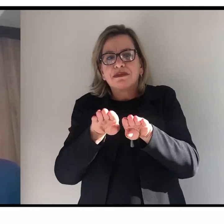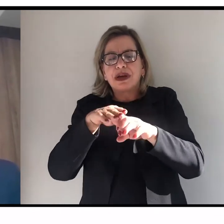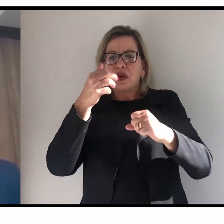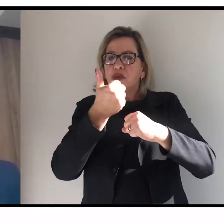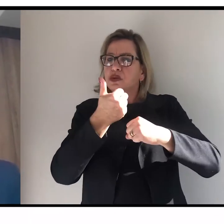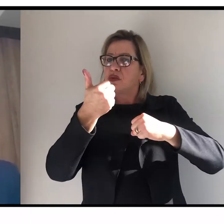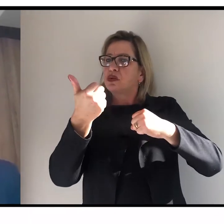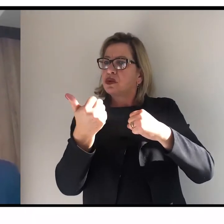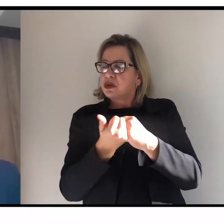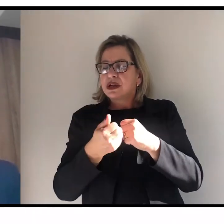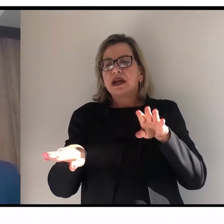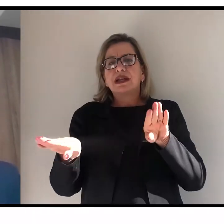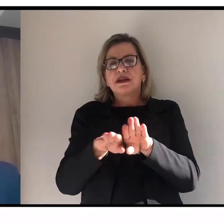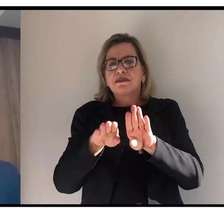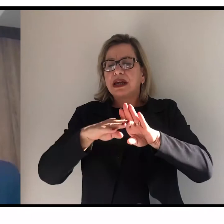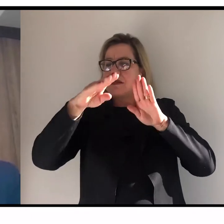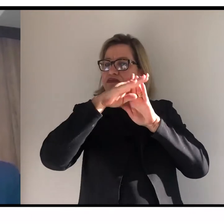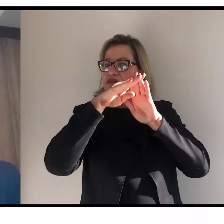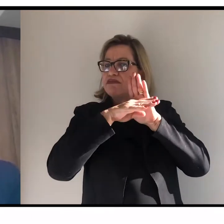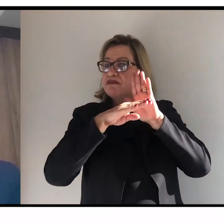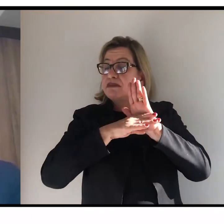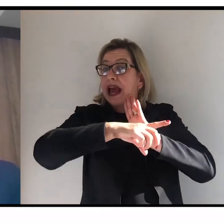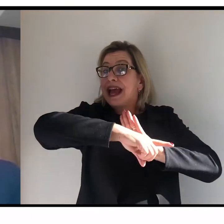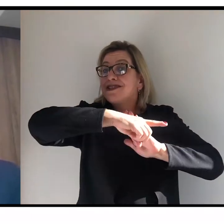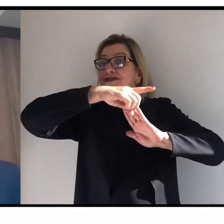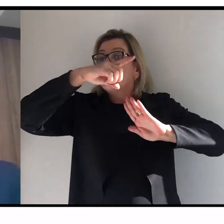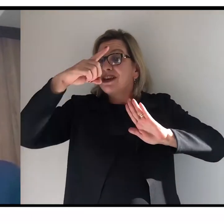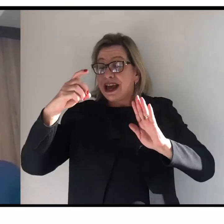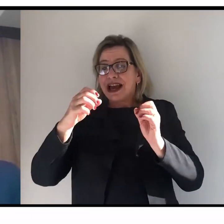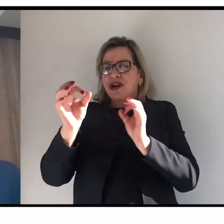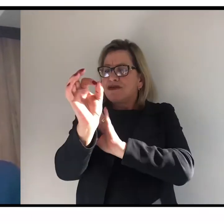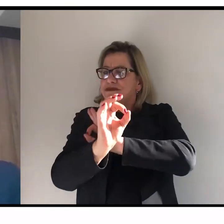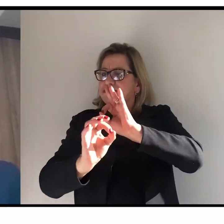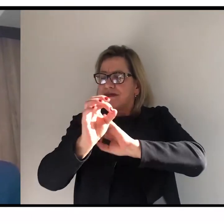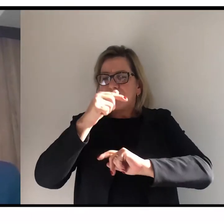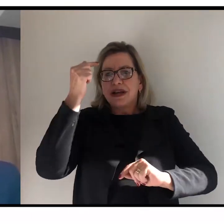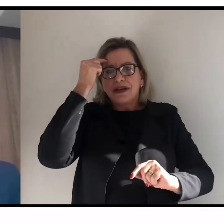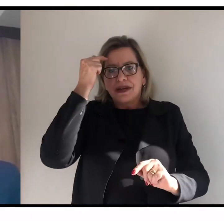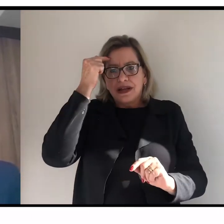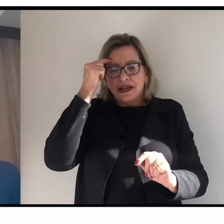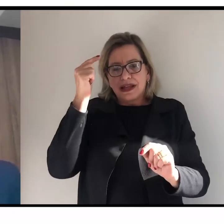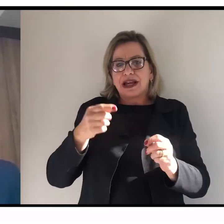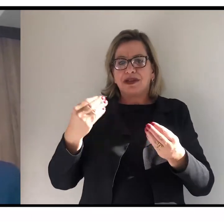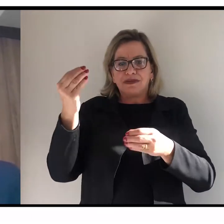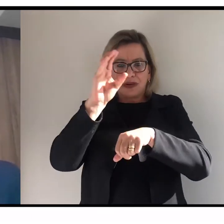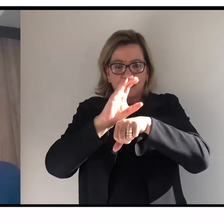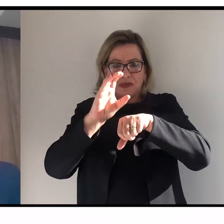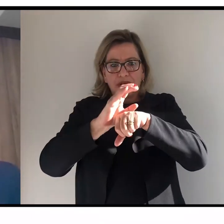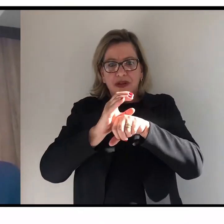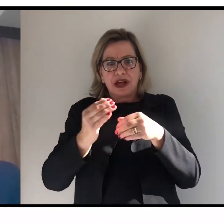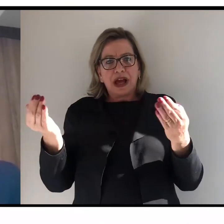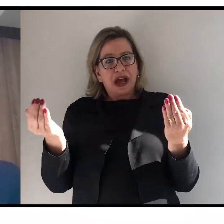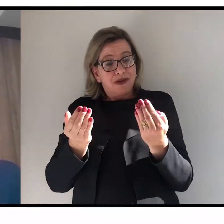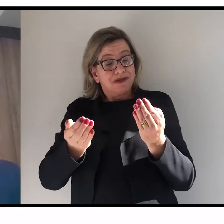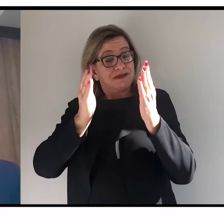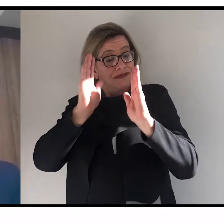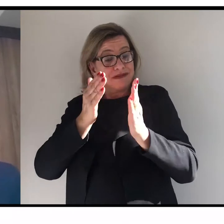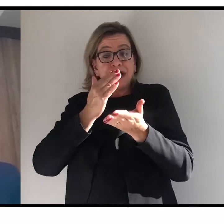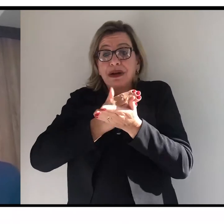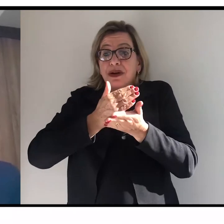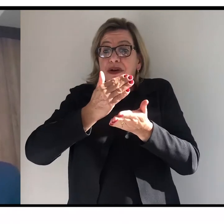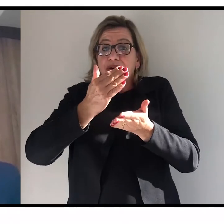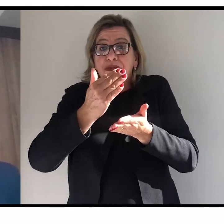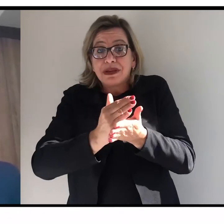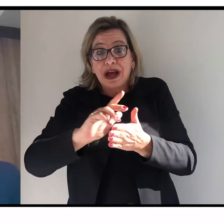cronograma de disciplinas especialmente pensado e preparado para esta oferta, estamos prontos para iniciar